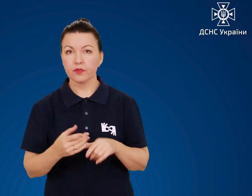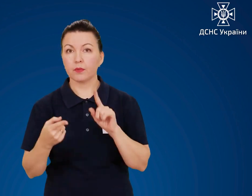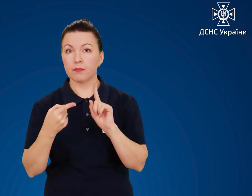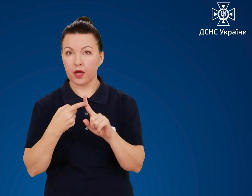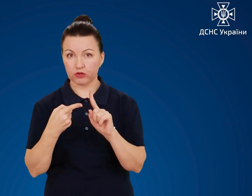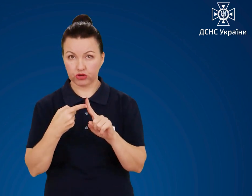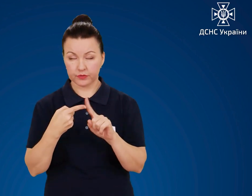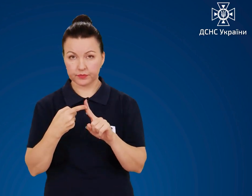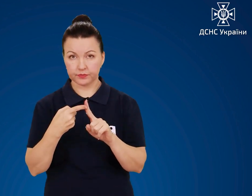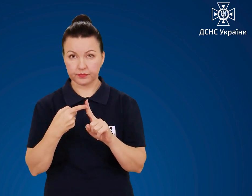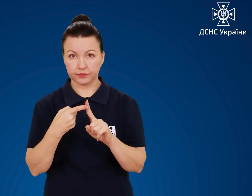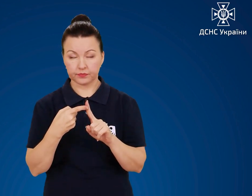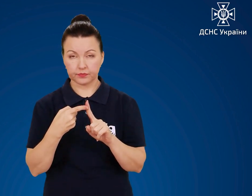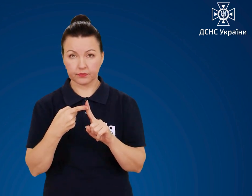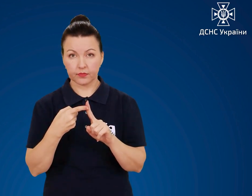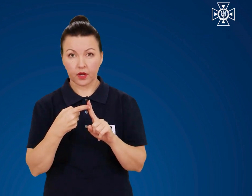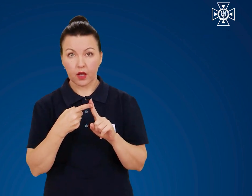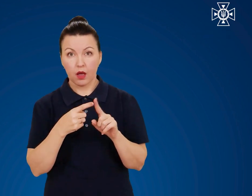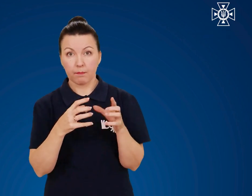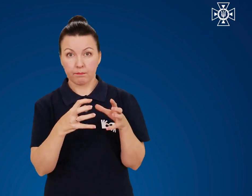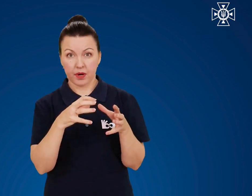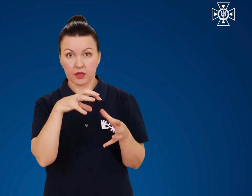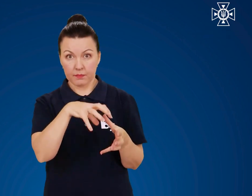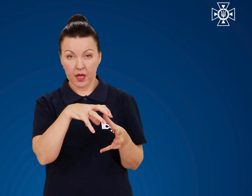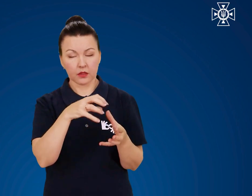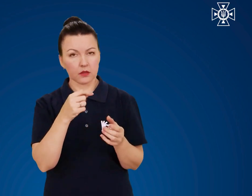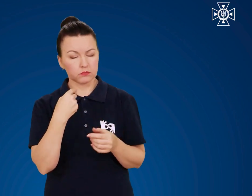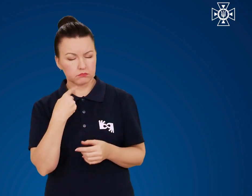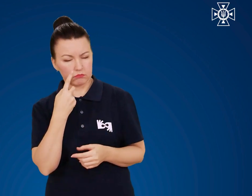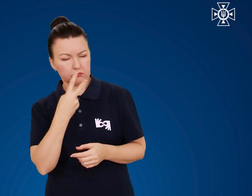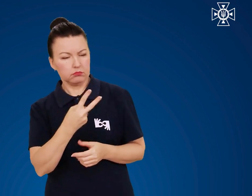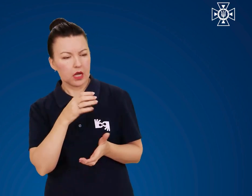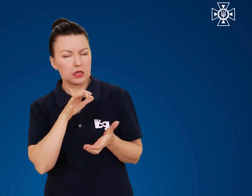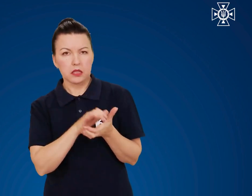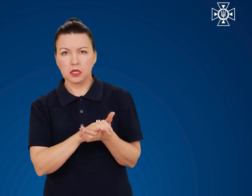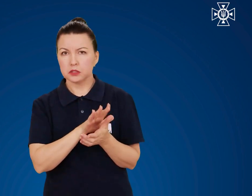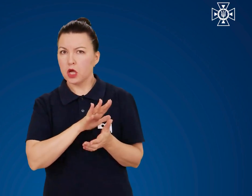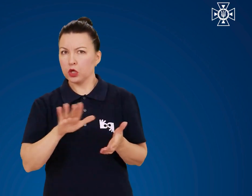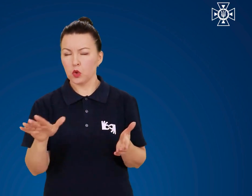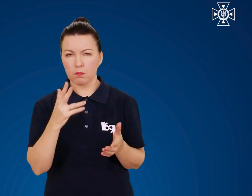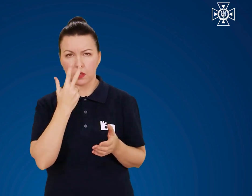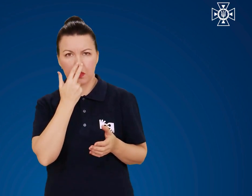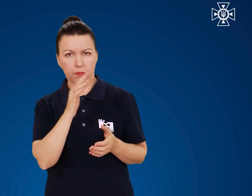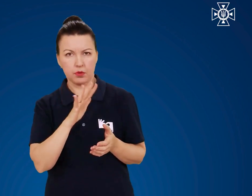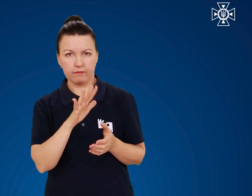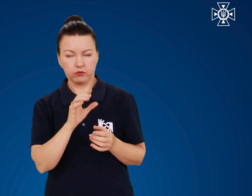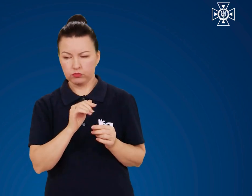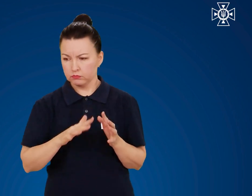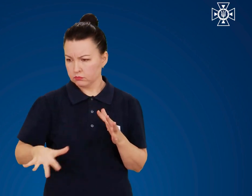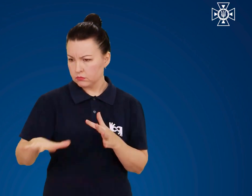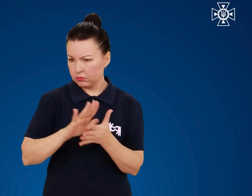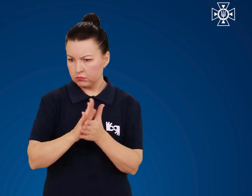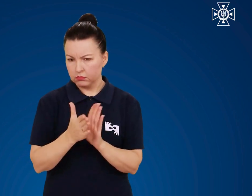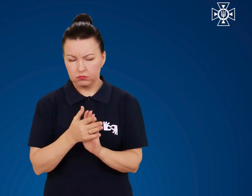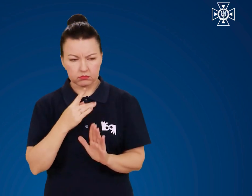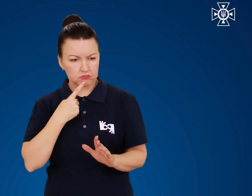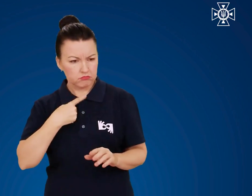Перше. Предмети є незнайомими або незвичними для цієї обстановки